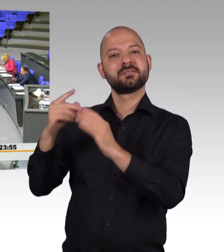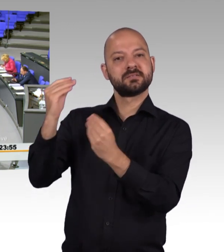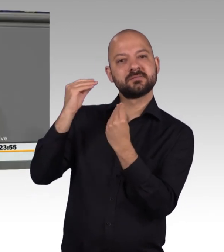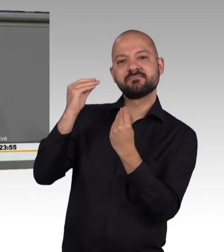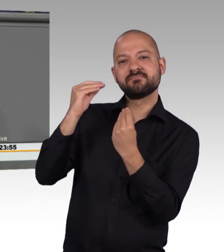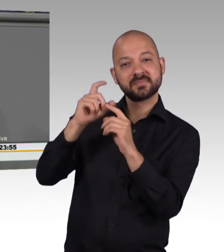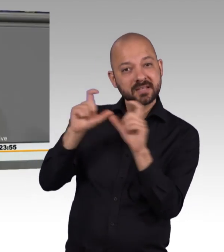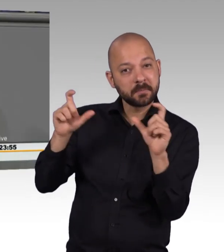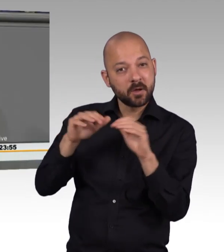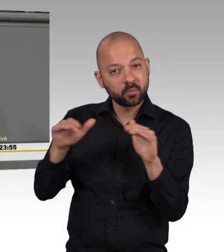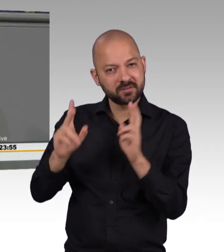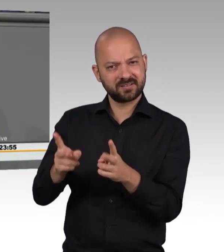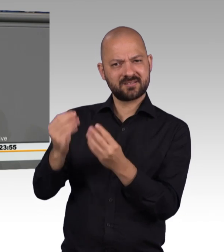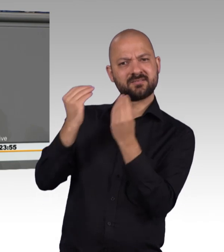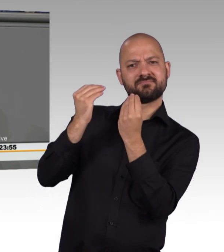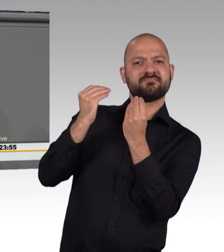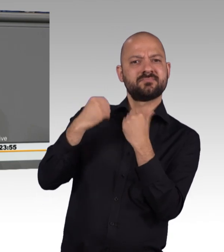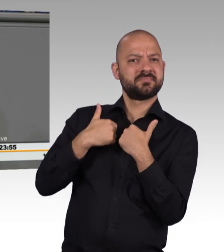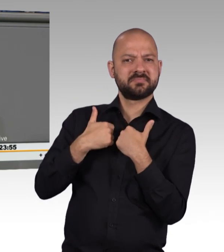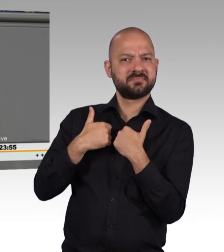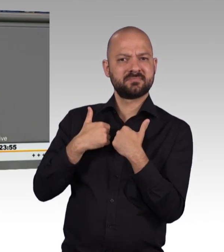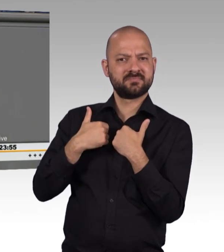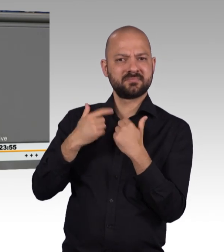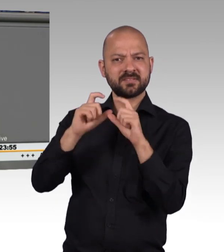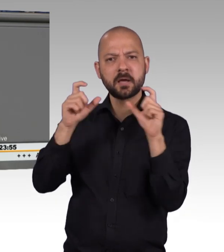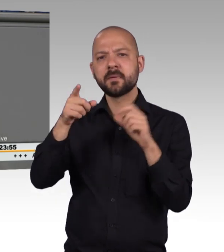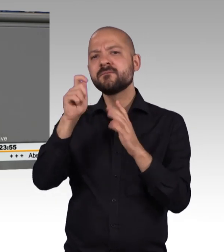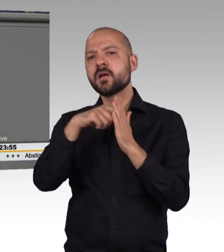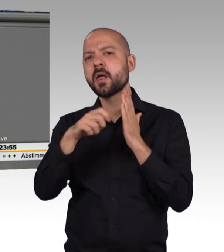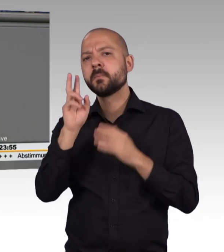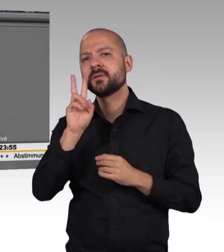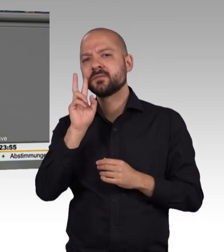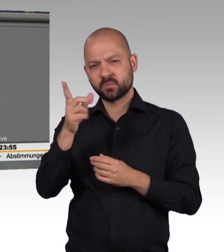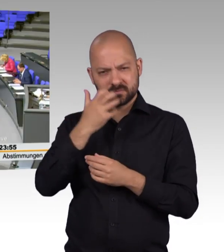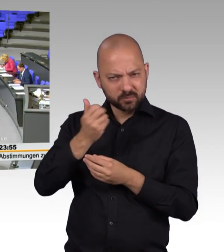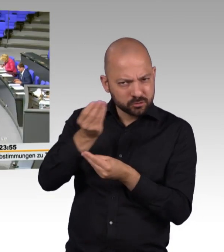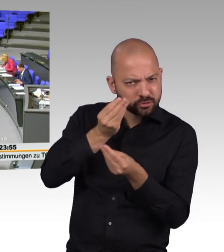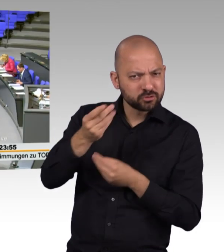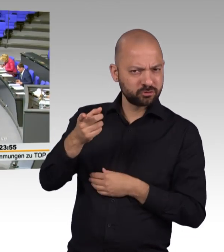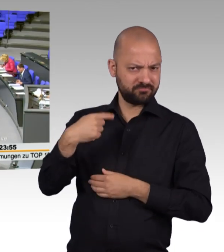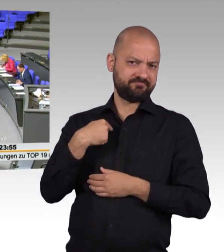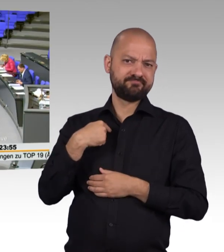noch über die Frage von Wahlbetrug mit uns zu reden hat. Und das sind Sie, meine Damen und Herren von der AfD.